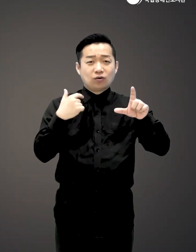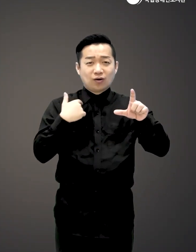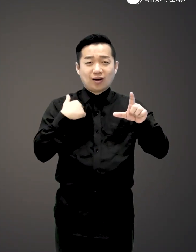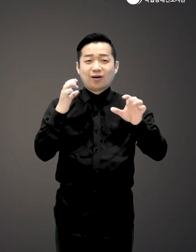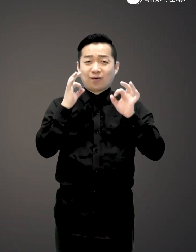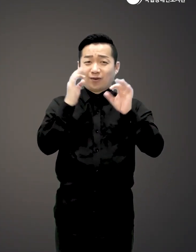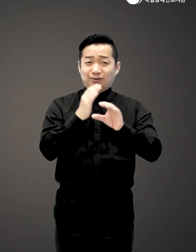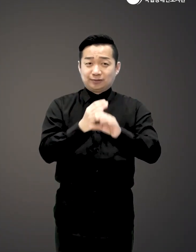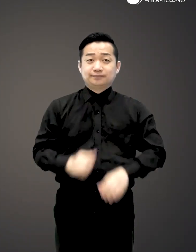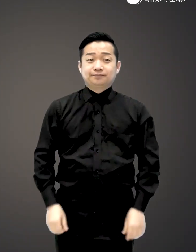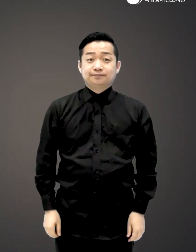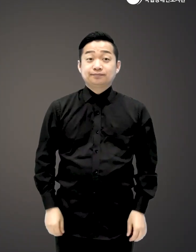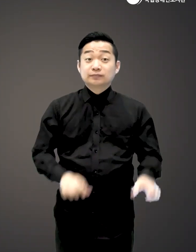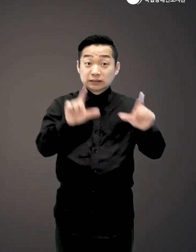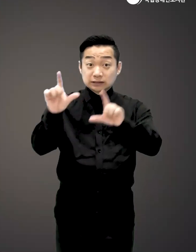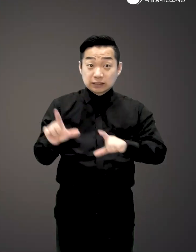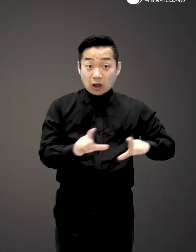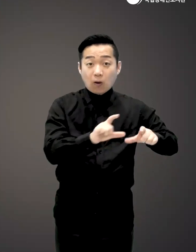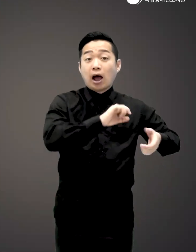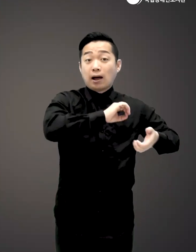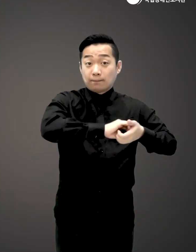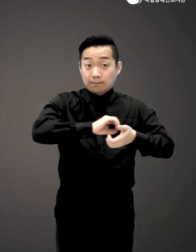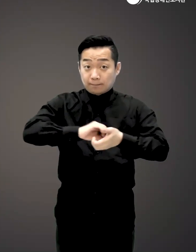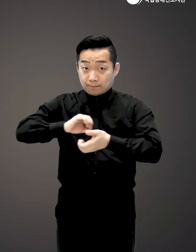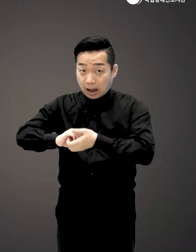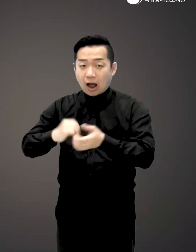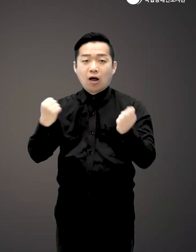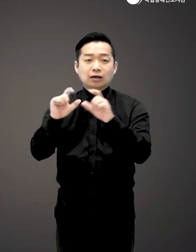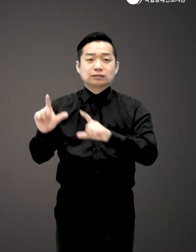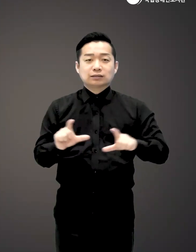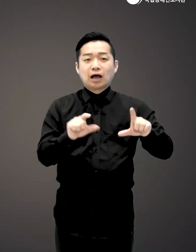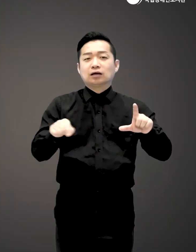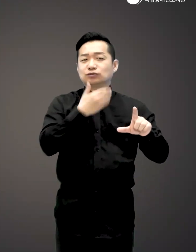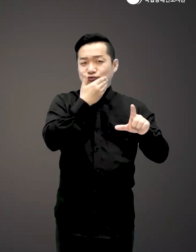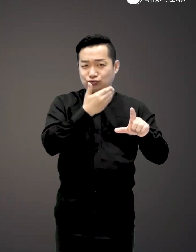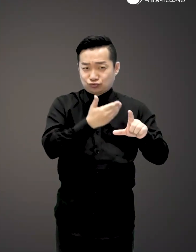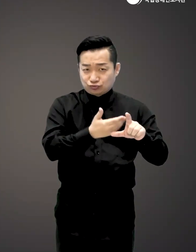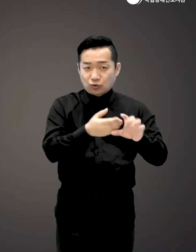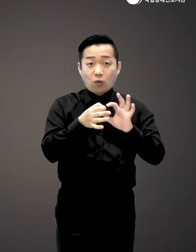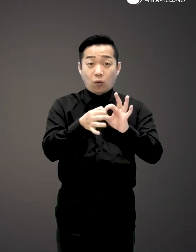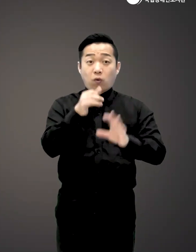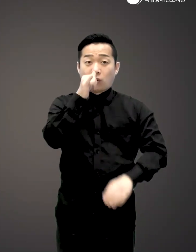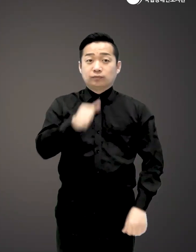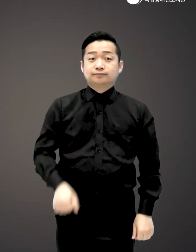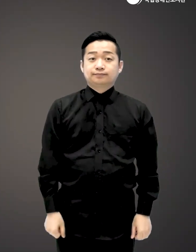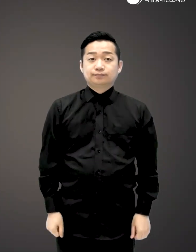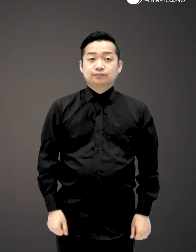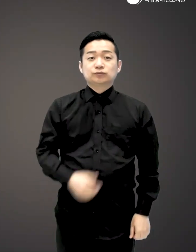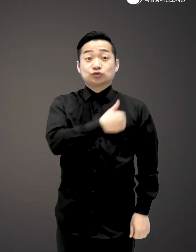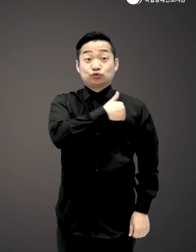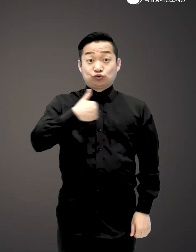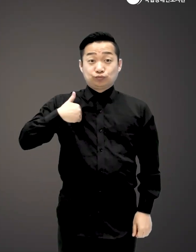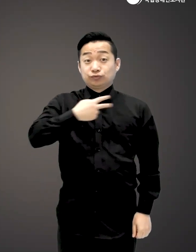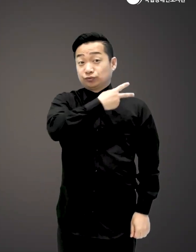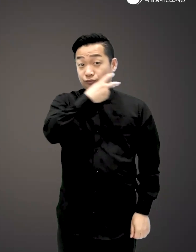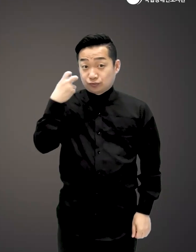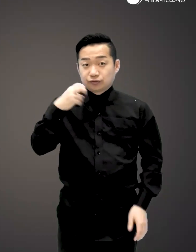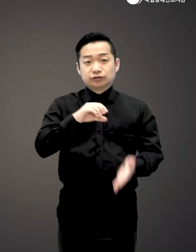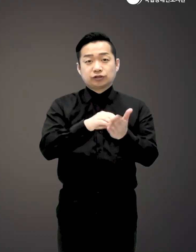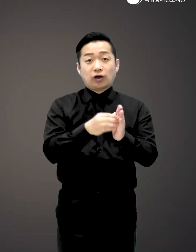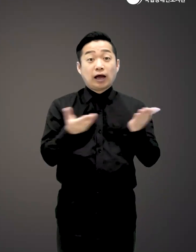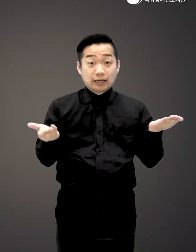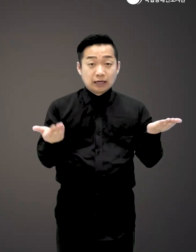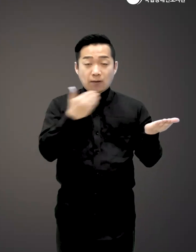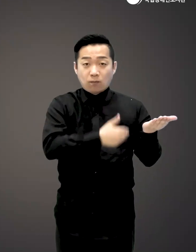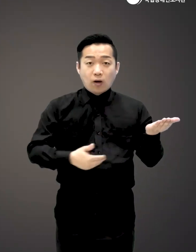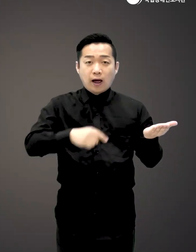노력을 하는 거예요 생활 속 루틴은 이처럼 건강한 삶에 매우 중요하게 작용합니다 충분한 수면과 적당한